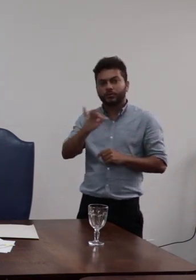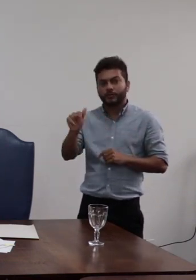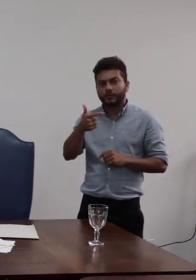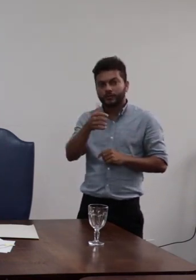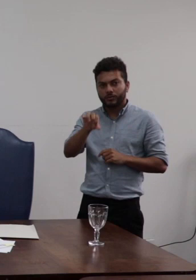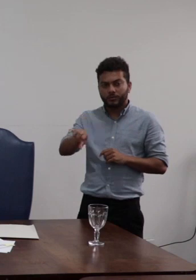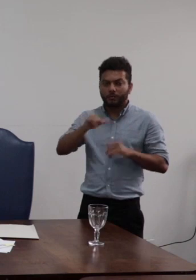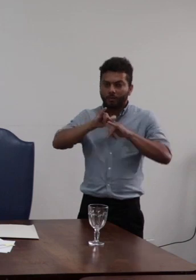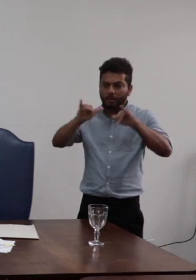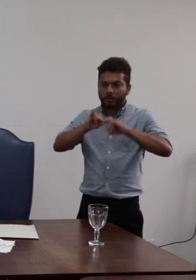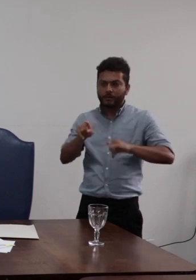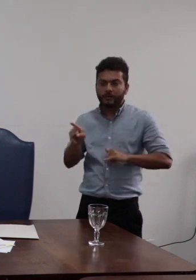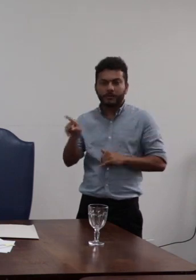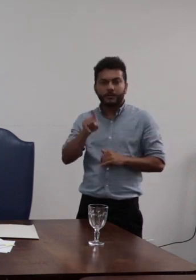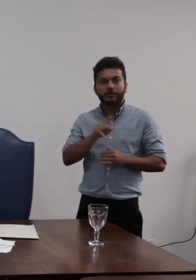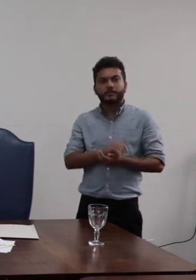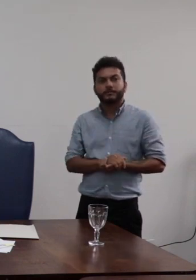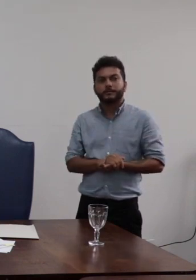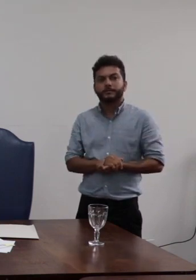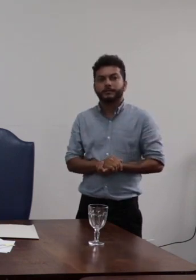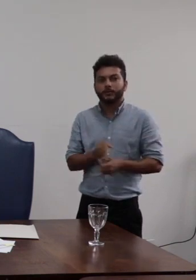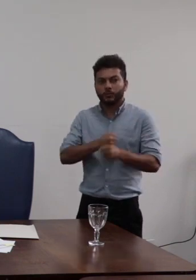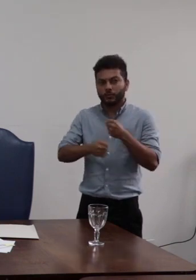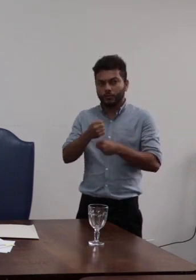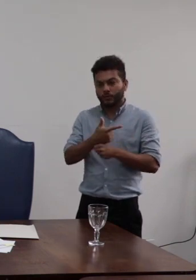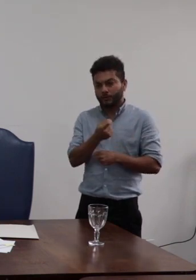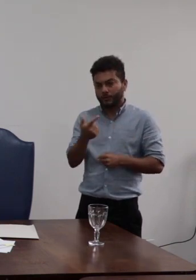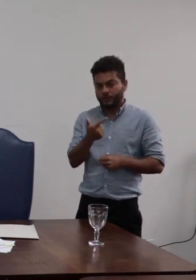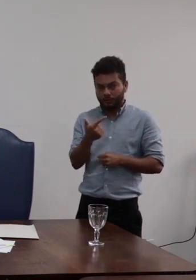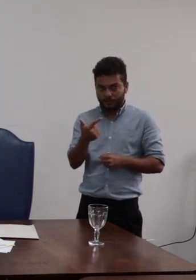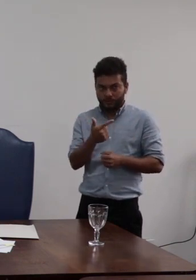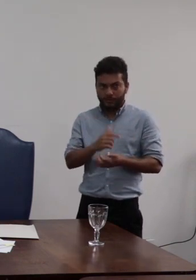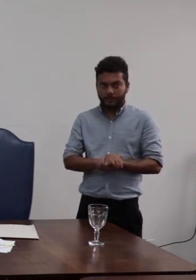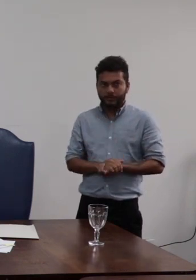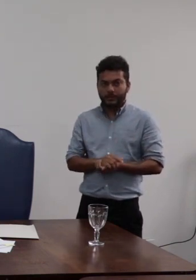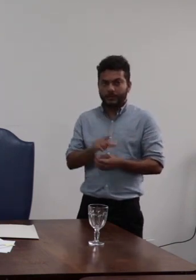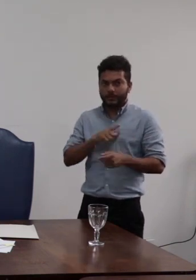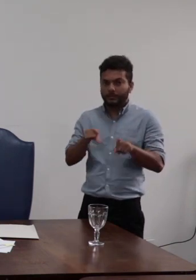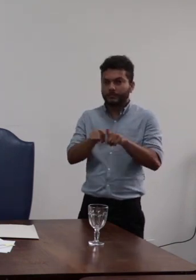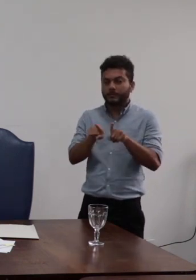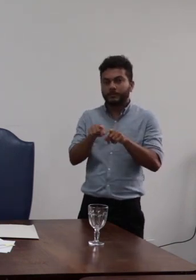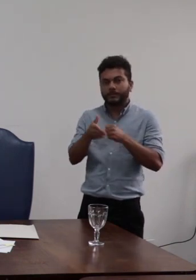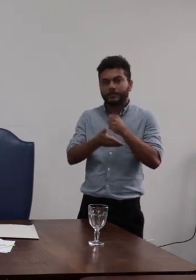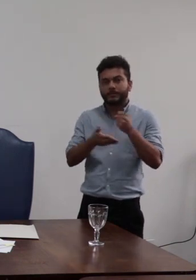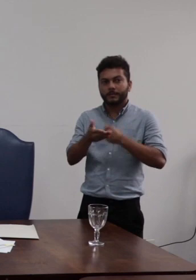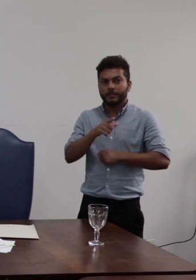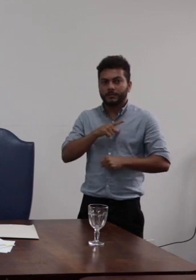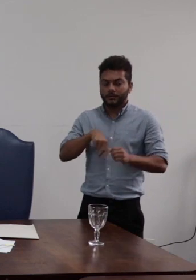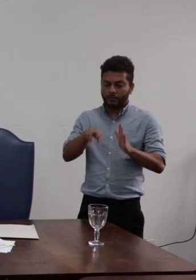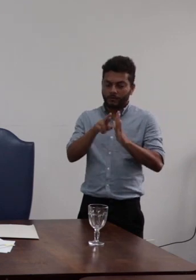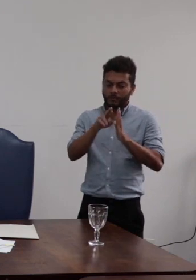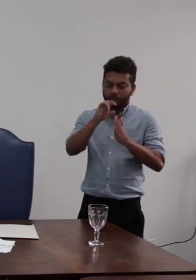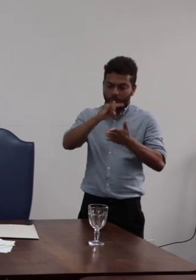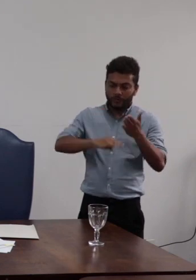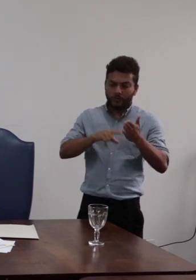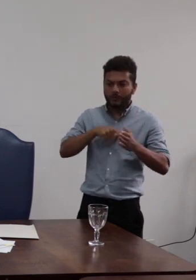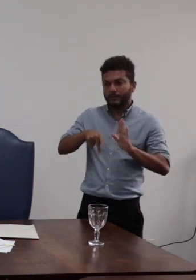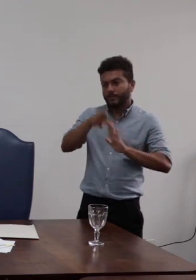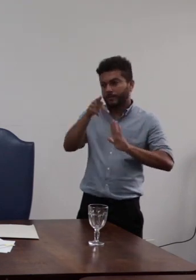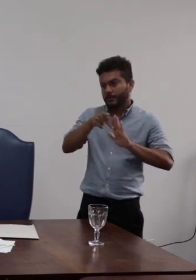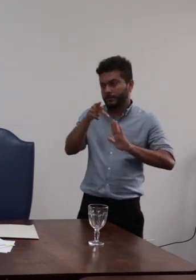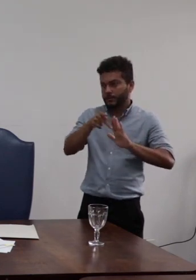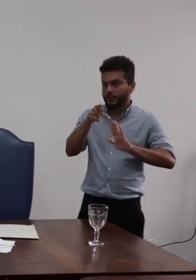e considerando os pareceres da comissão de processo administrativo disciplinar instituída pela portaria número